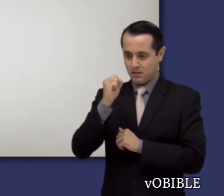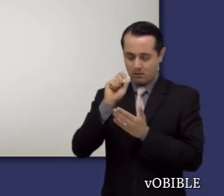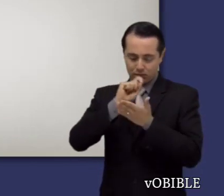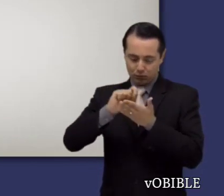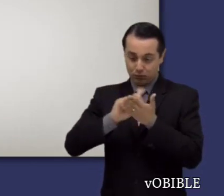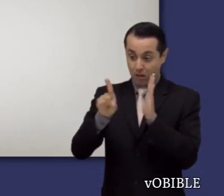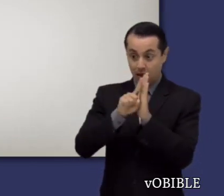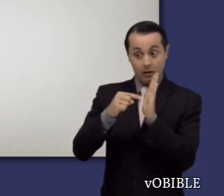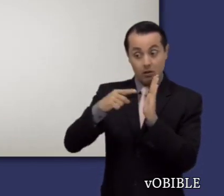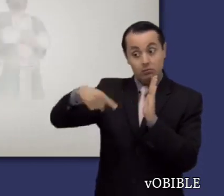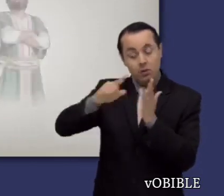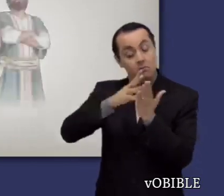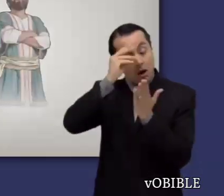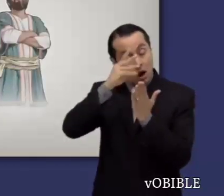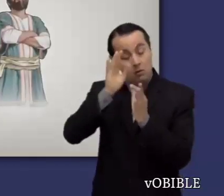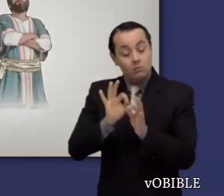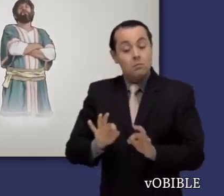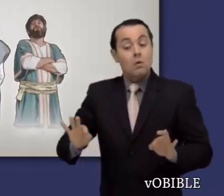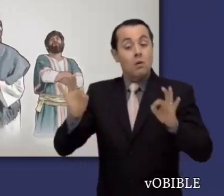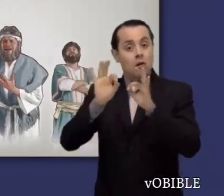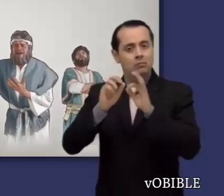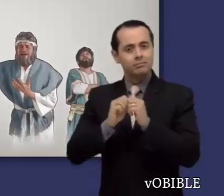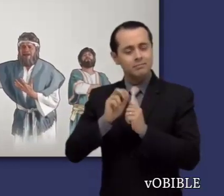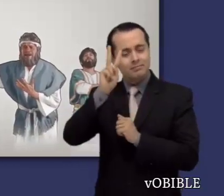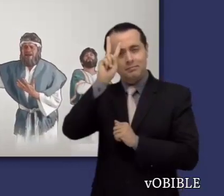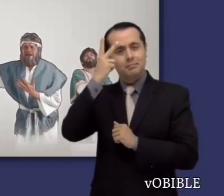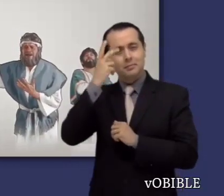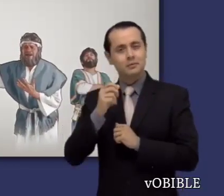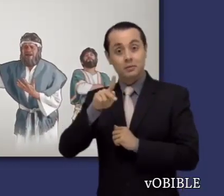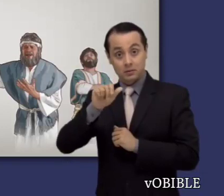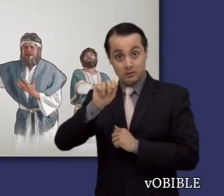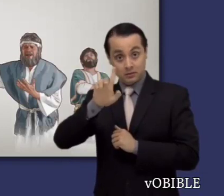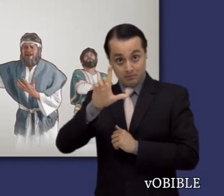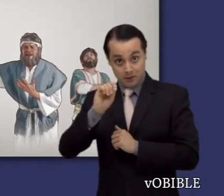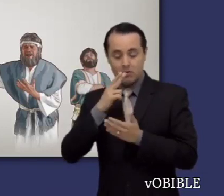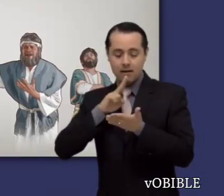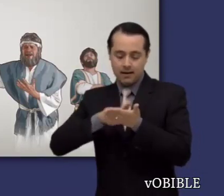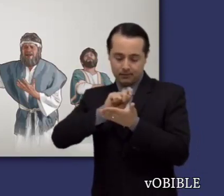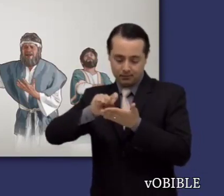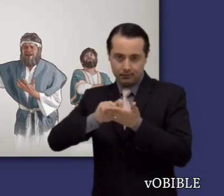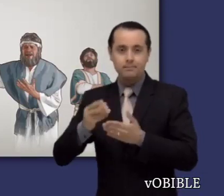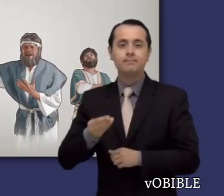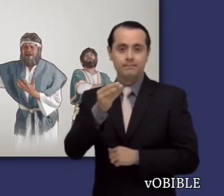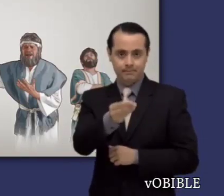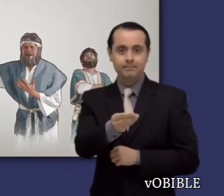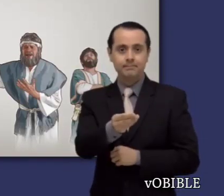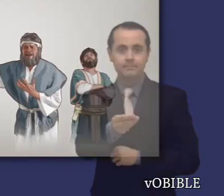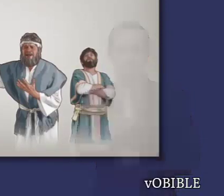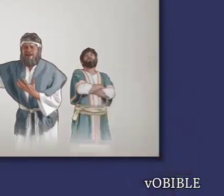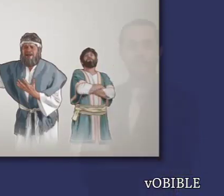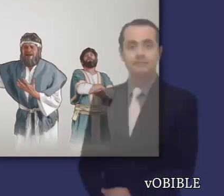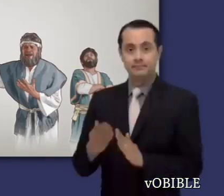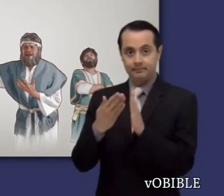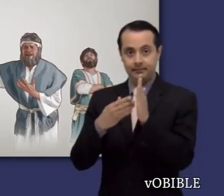Pablo usó esta carta para contrarrestar la influencia de los maestros falsos que afirmaban que los cristianos verdaderos debían obedecer la